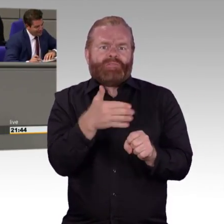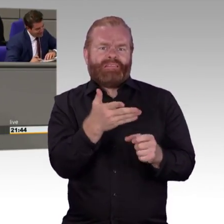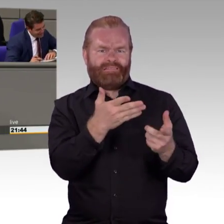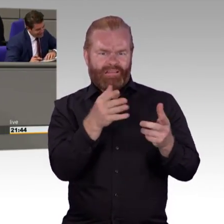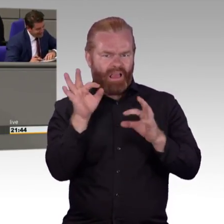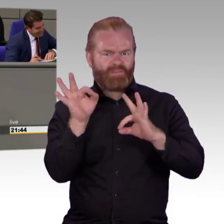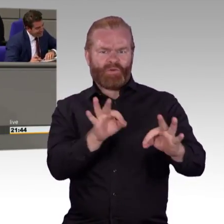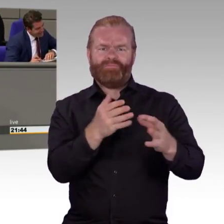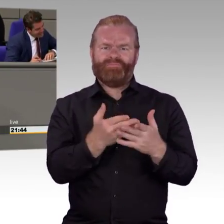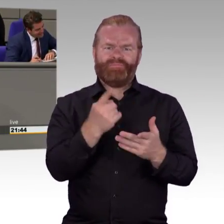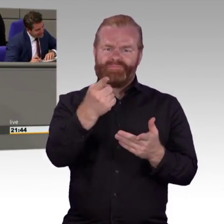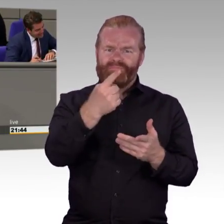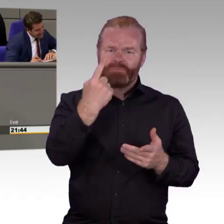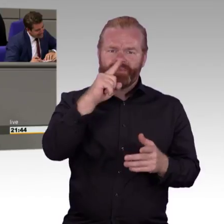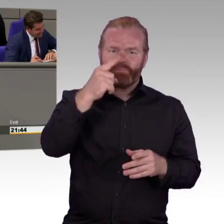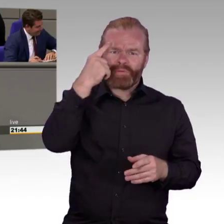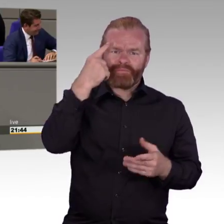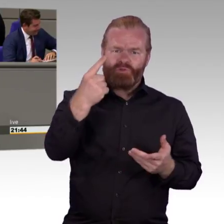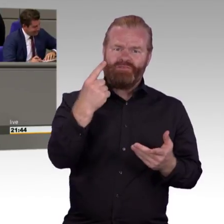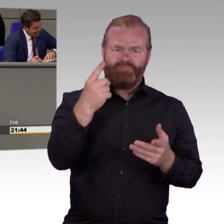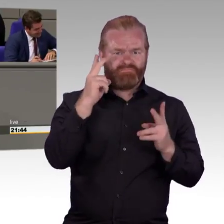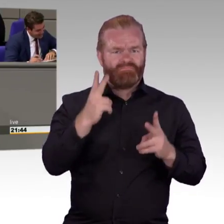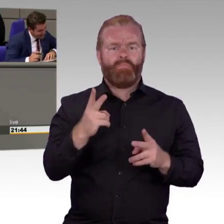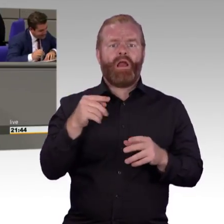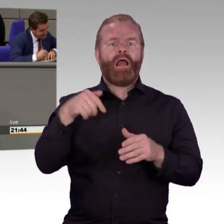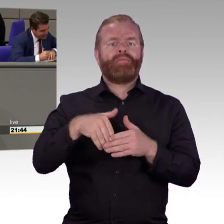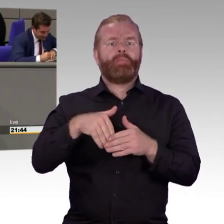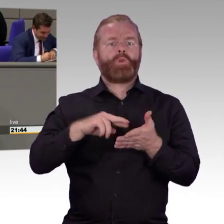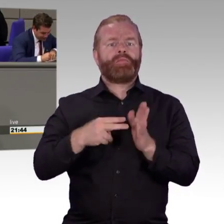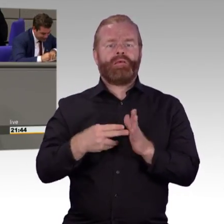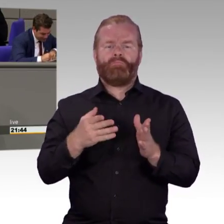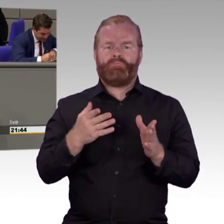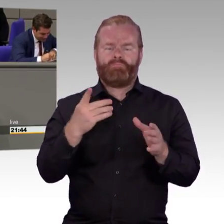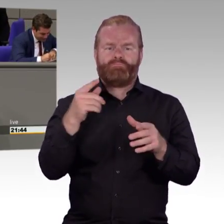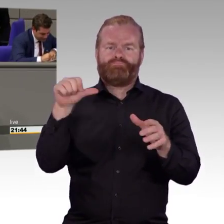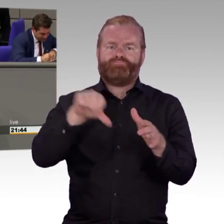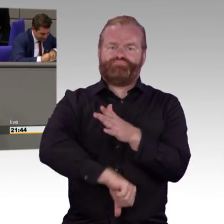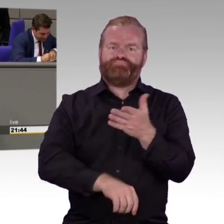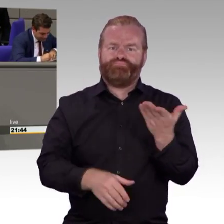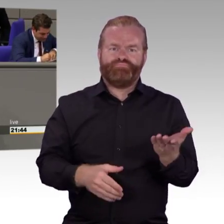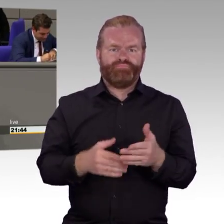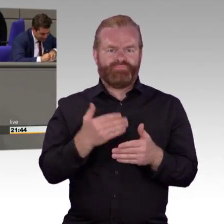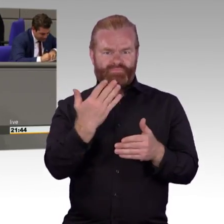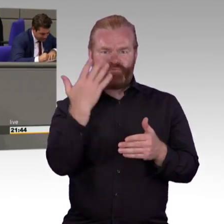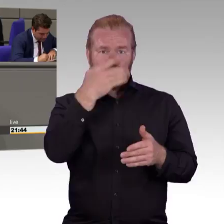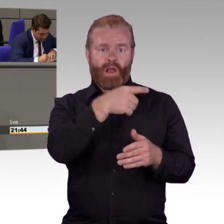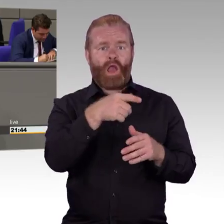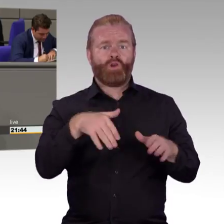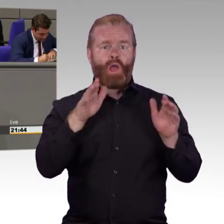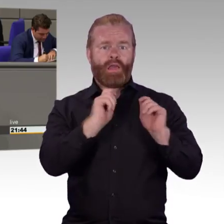überfordert ist. Und obwohl Deutschland heillos überfordert ist, stellt sich Horst Seehofer hier letzte Woche hin und fordert den Familiennachzug,